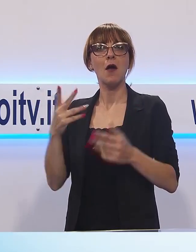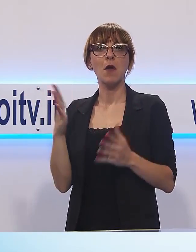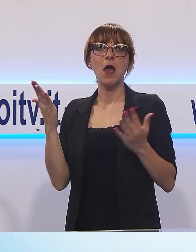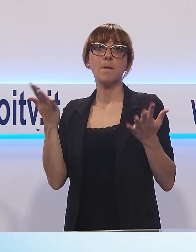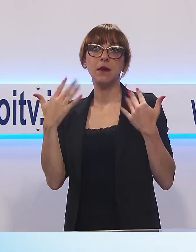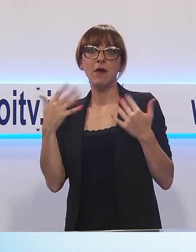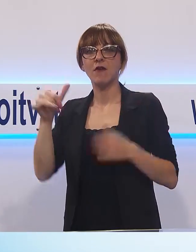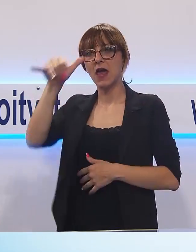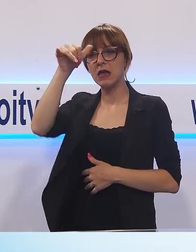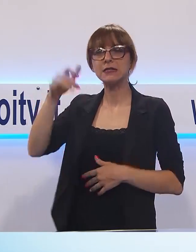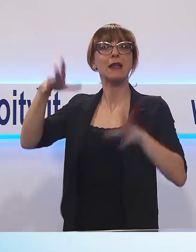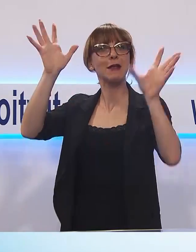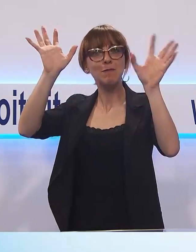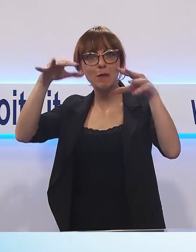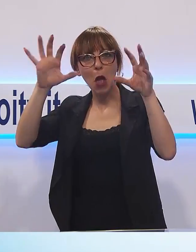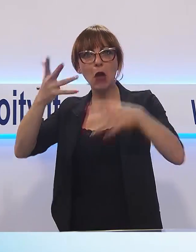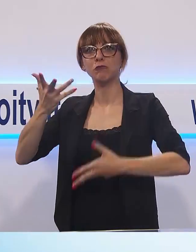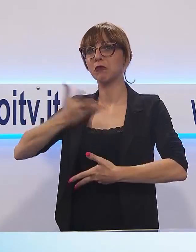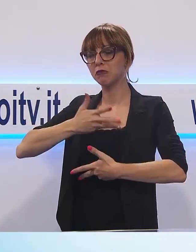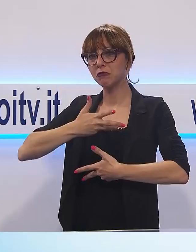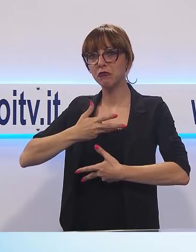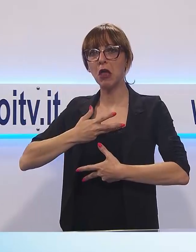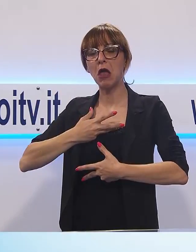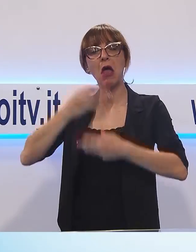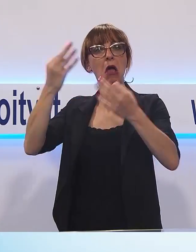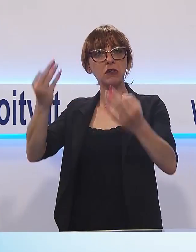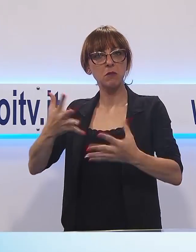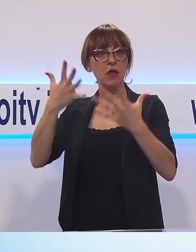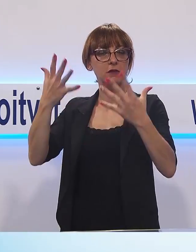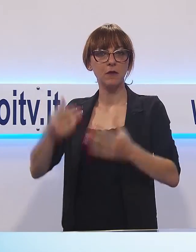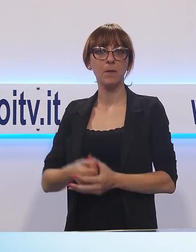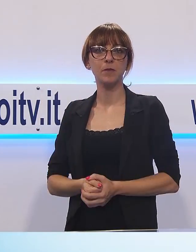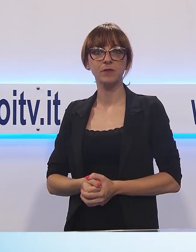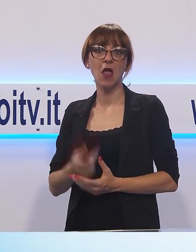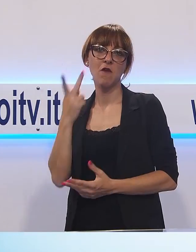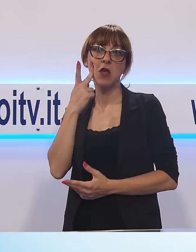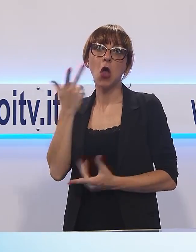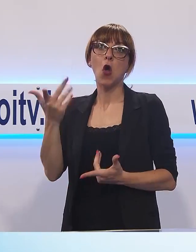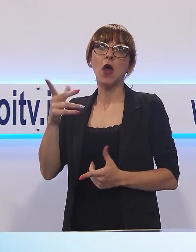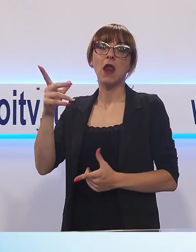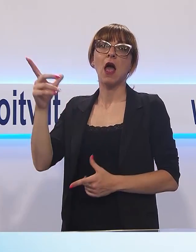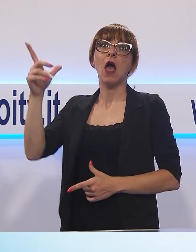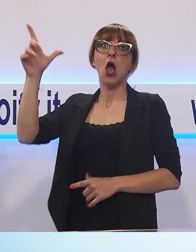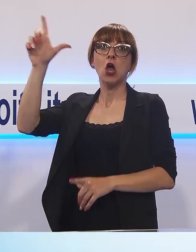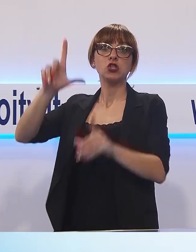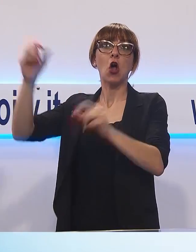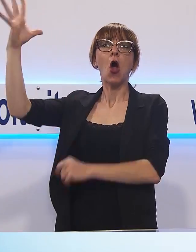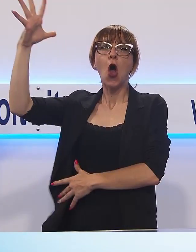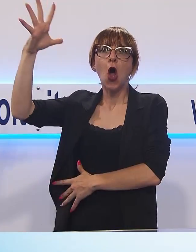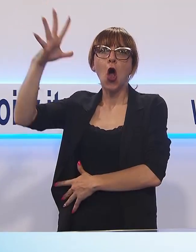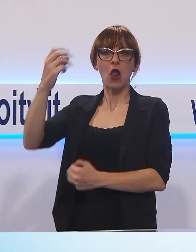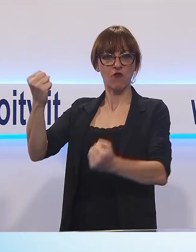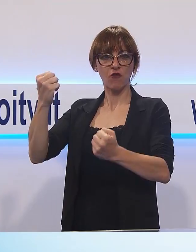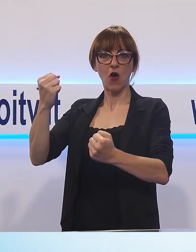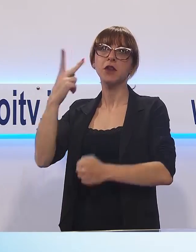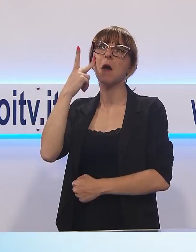estate e ancora vediamo che siamo in piena estate, in pieno soleone e vedete la fogliatura